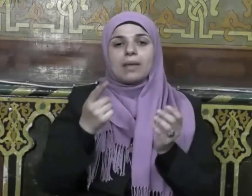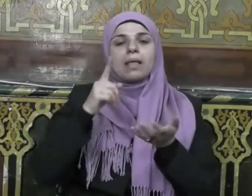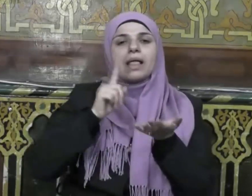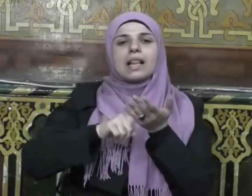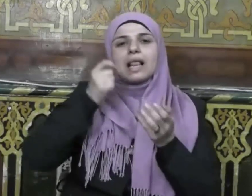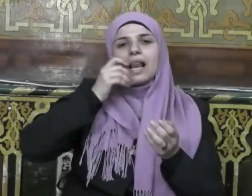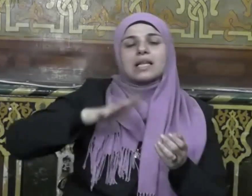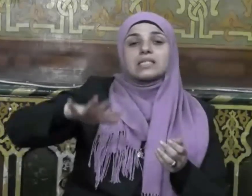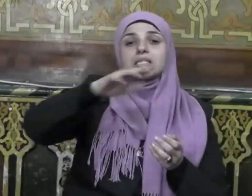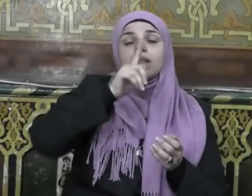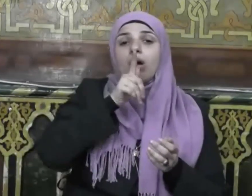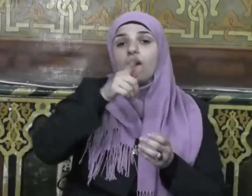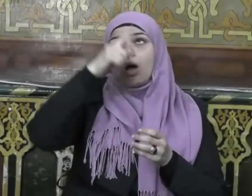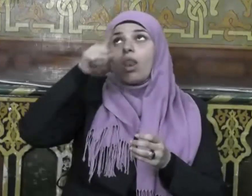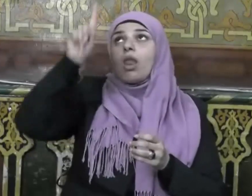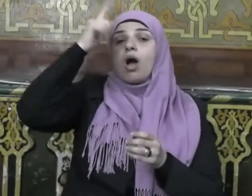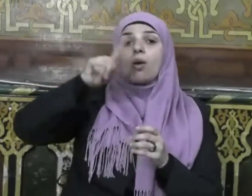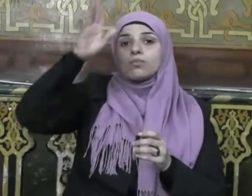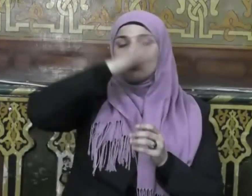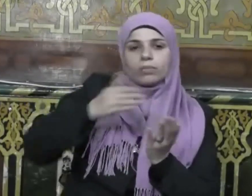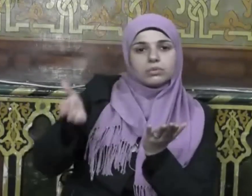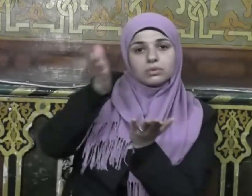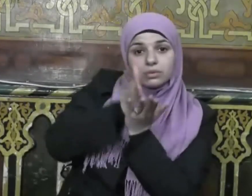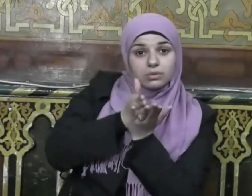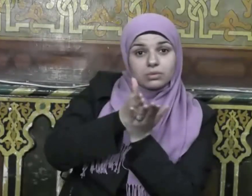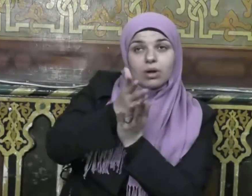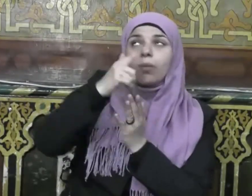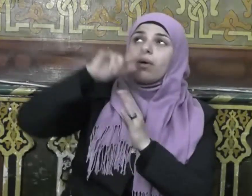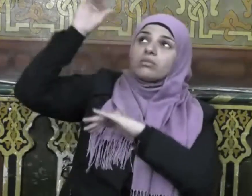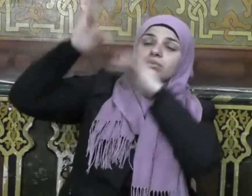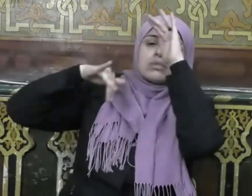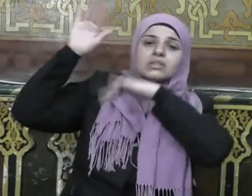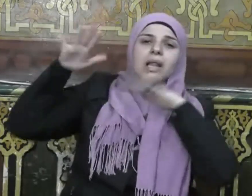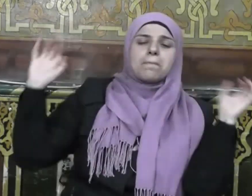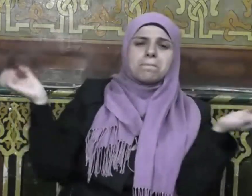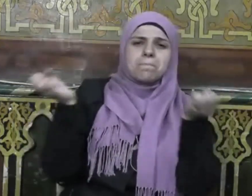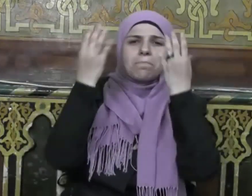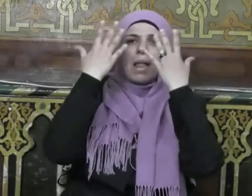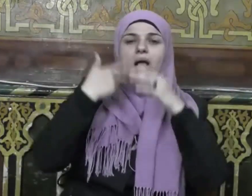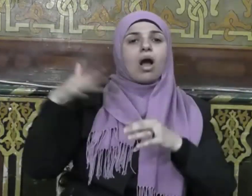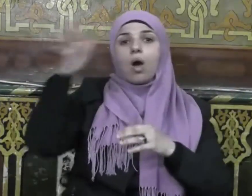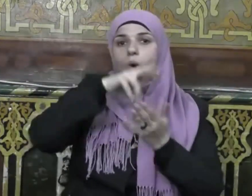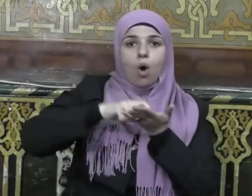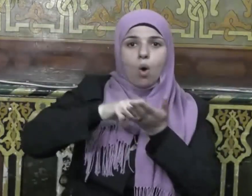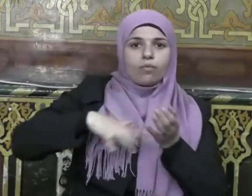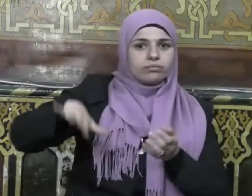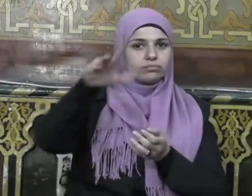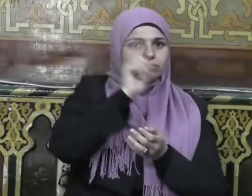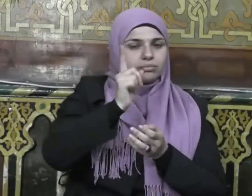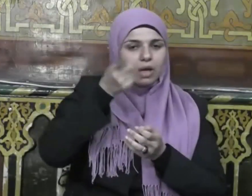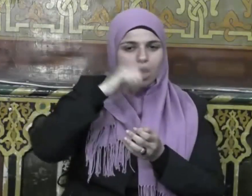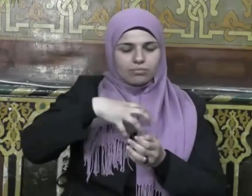قالوا ربنا الله ثم استقاموا تتنزل عليهم الملائكة ألا تخافوا ولا تحزنوا